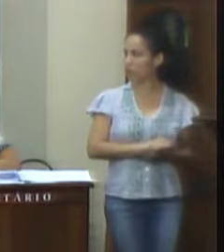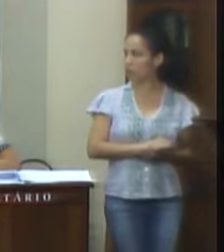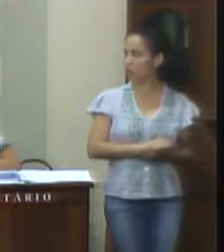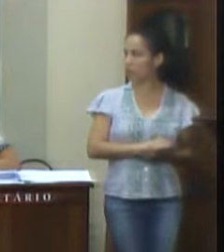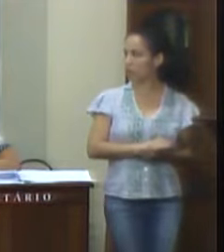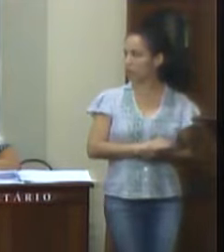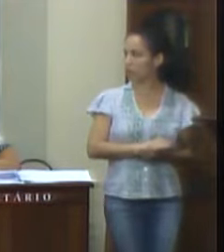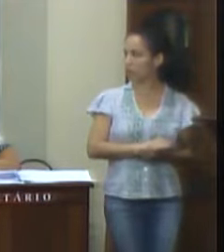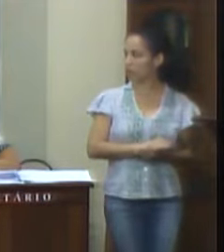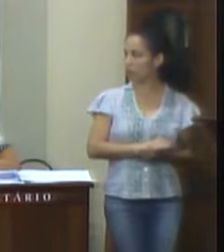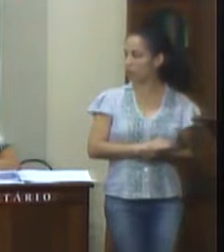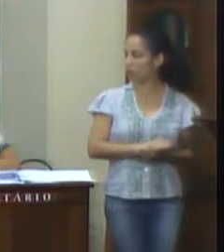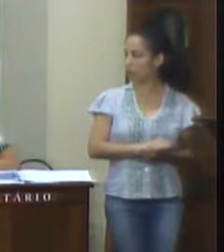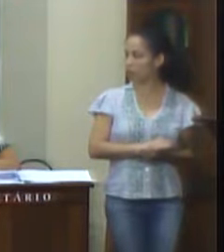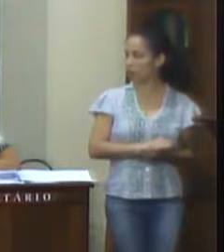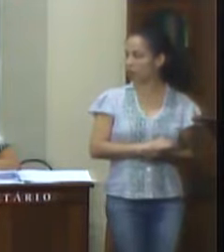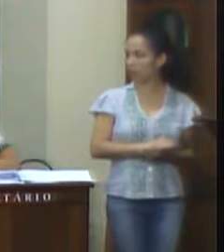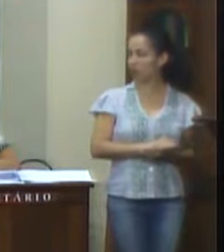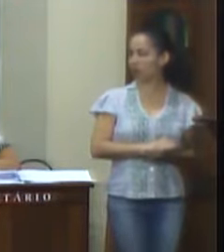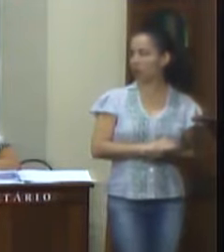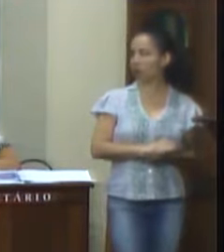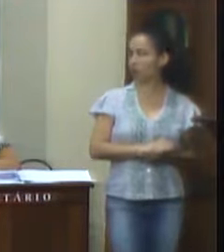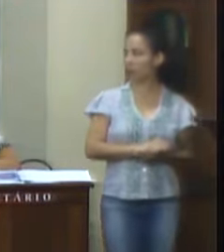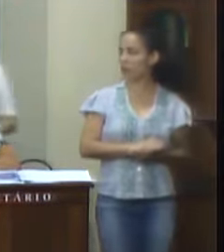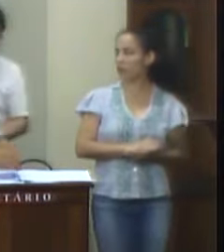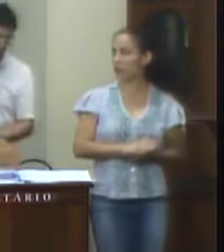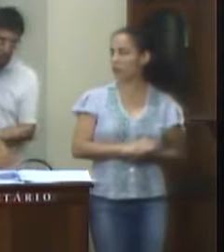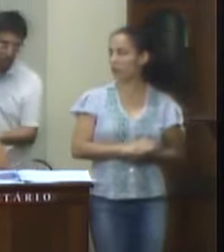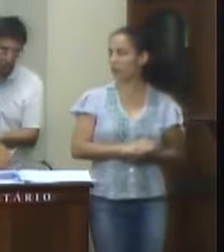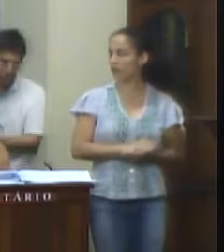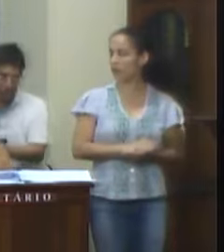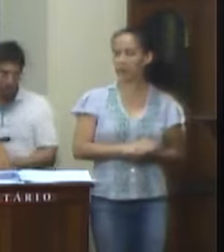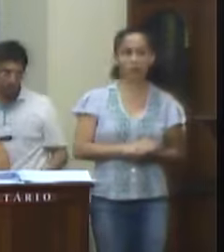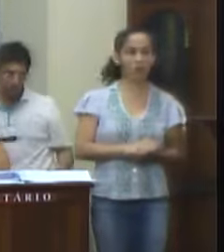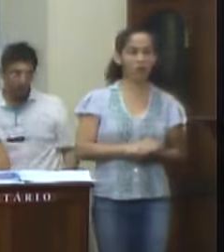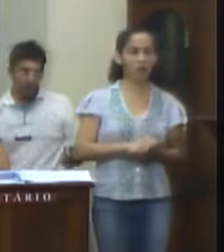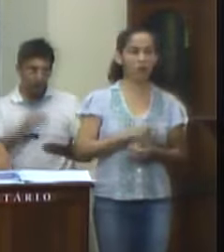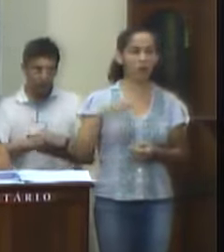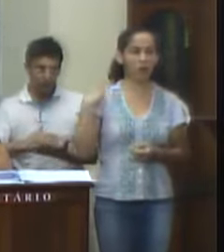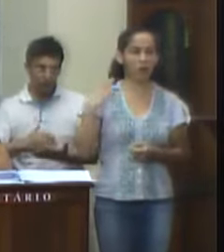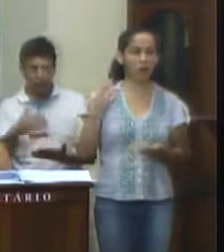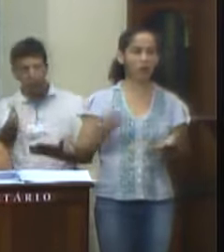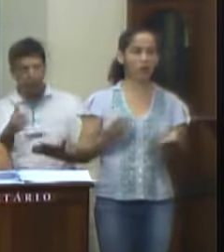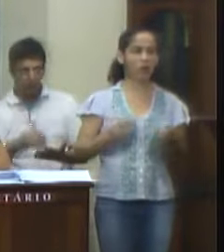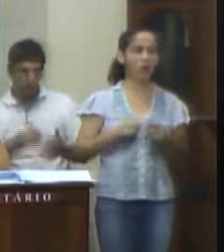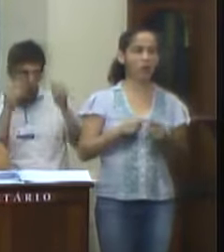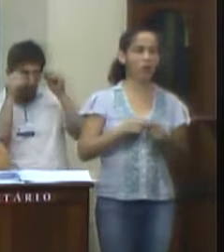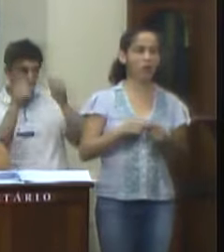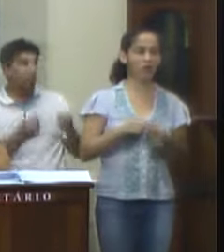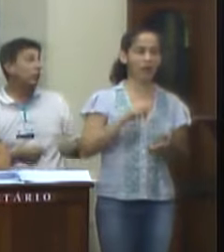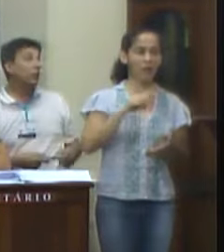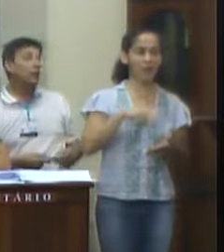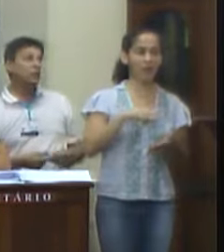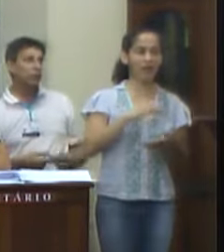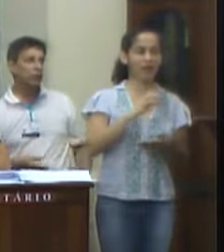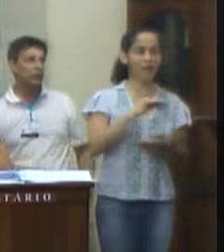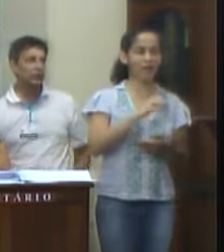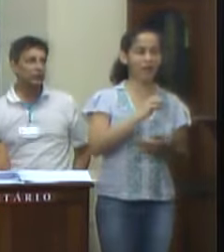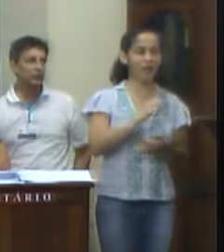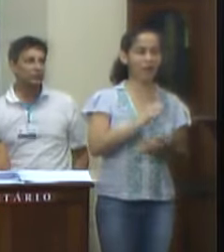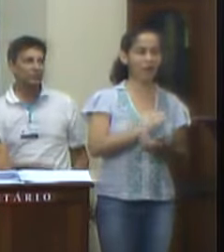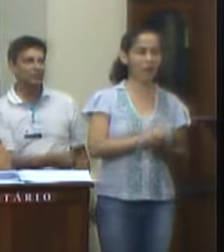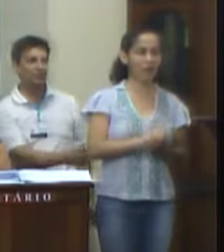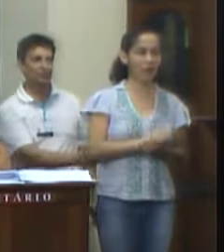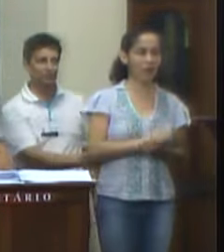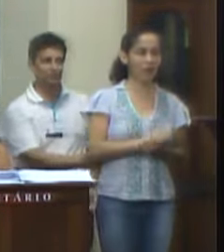votação. Então, os vereadores que concordam com as emendas